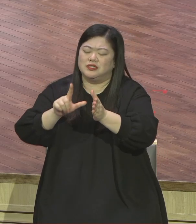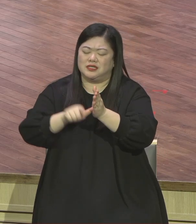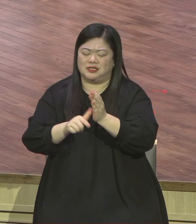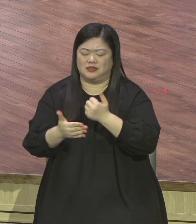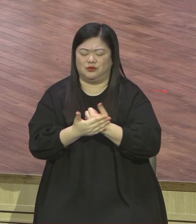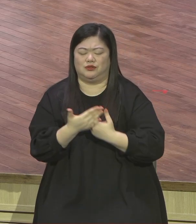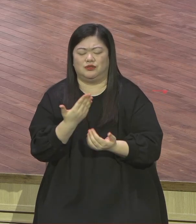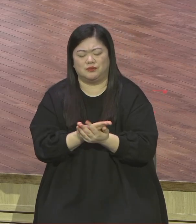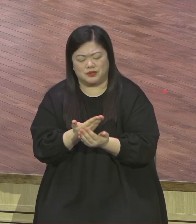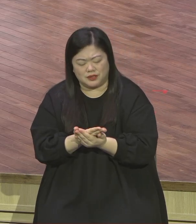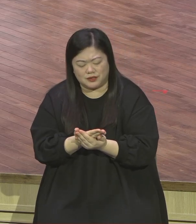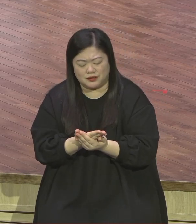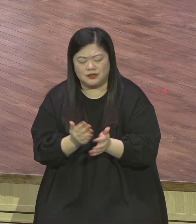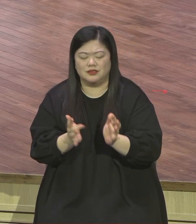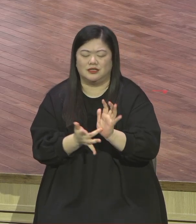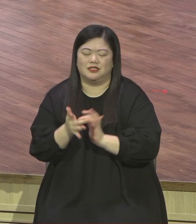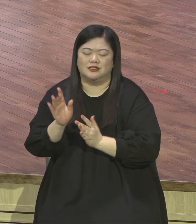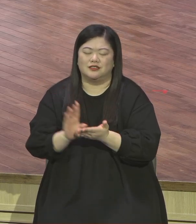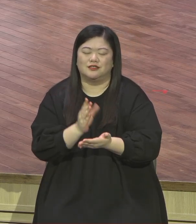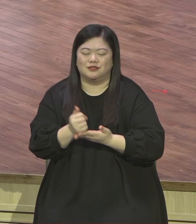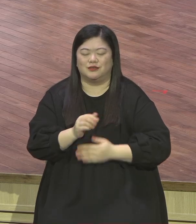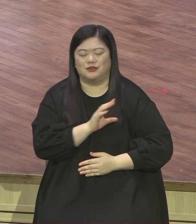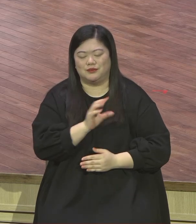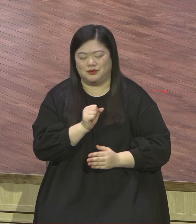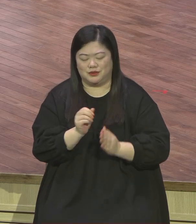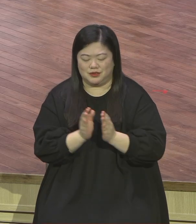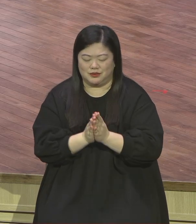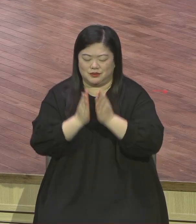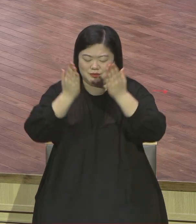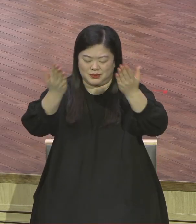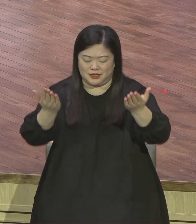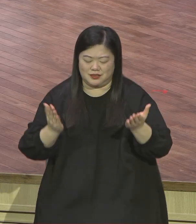주옵소서 예수의 성을 받들어 기도합니다 아멘